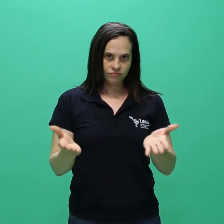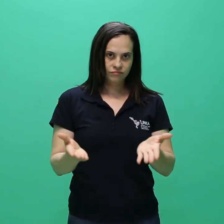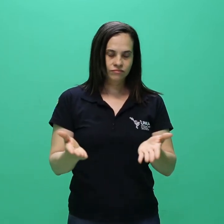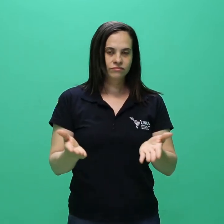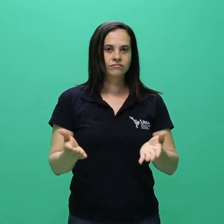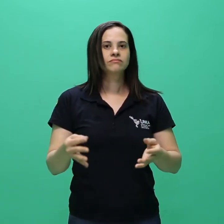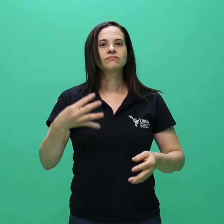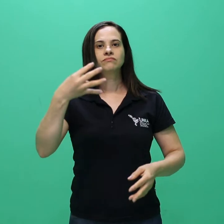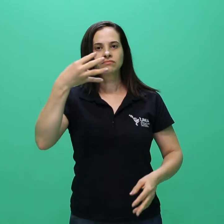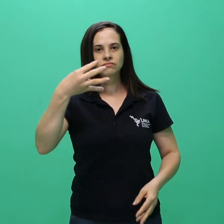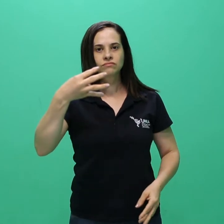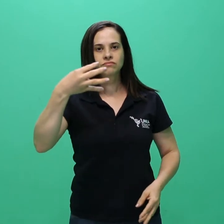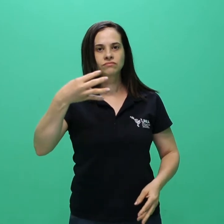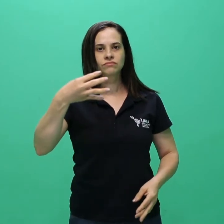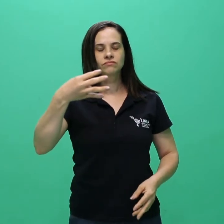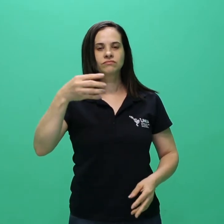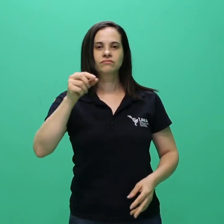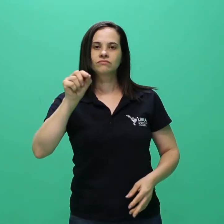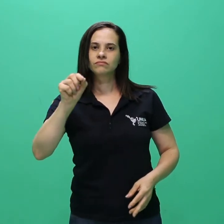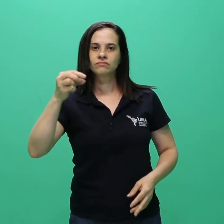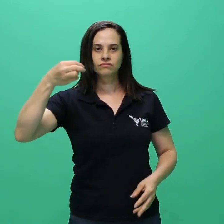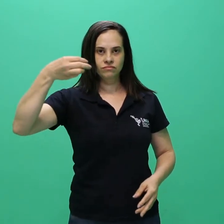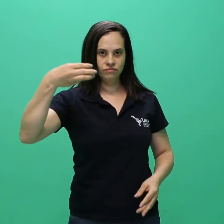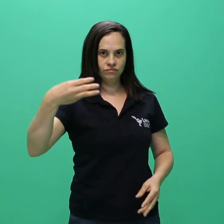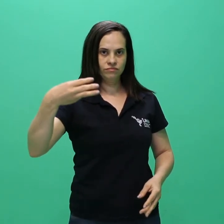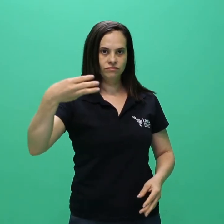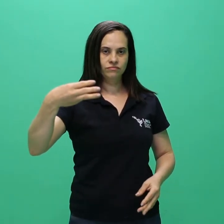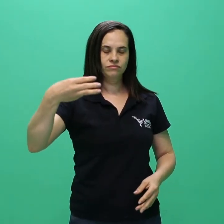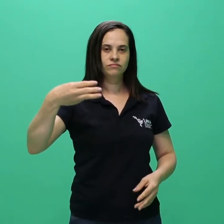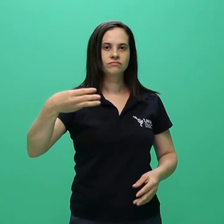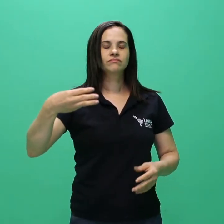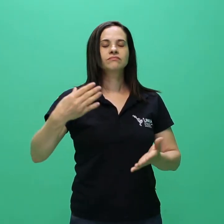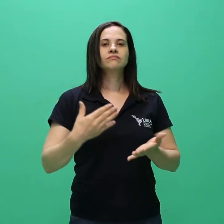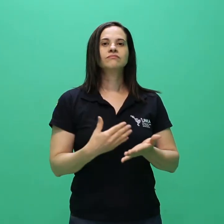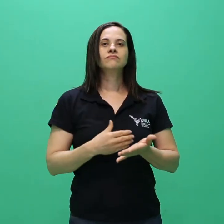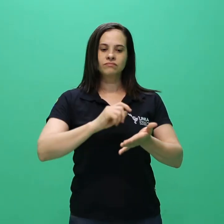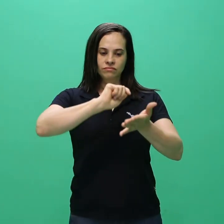4.3. Da inscrição para reingresso.